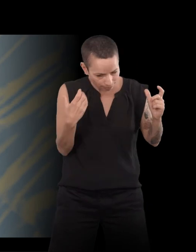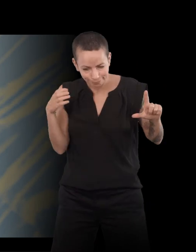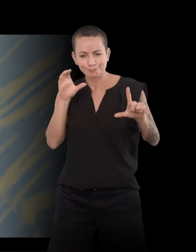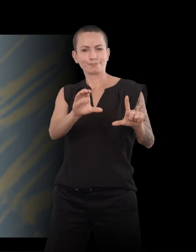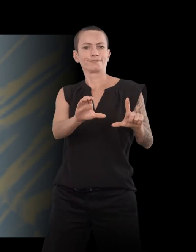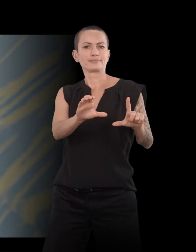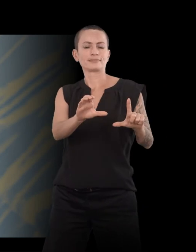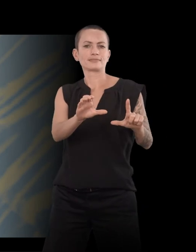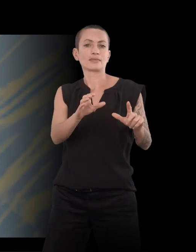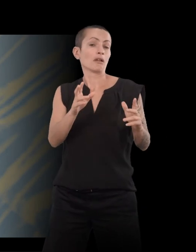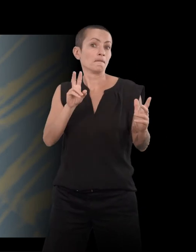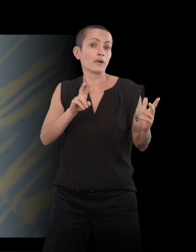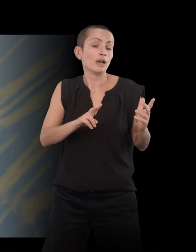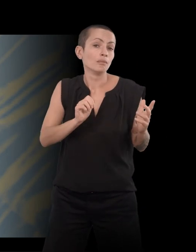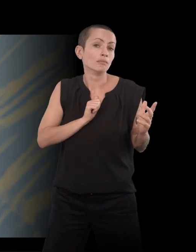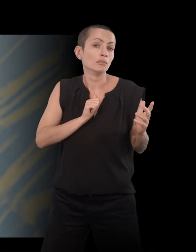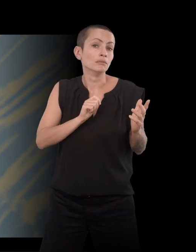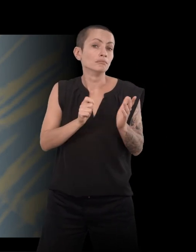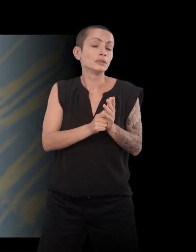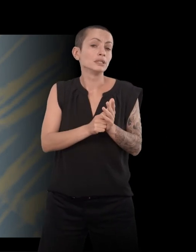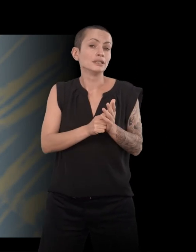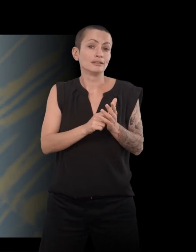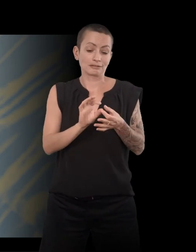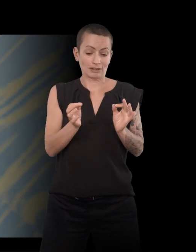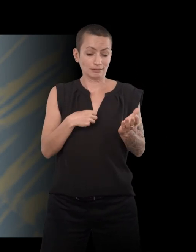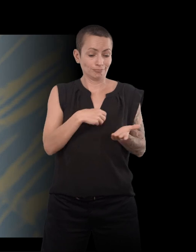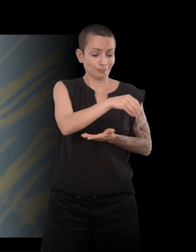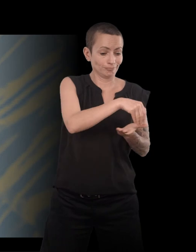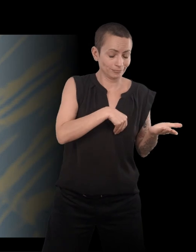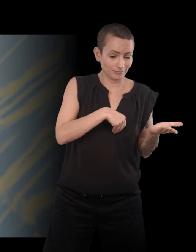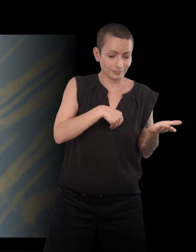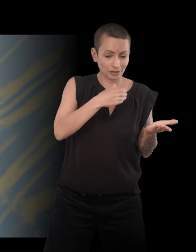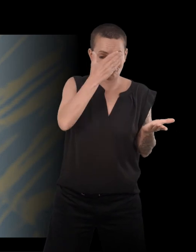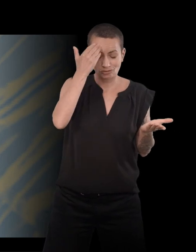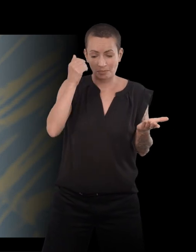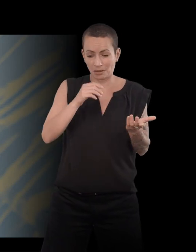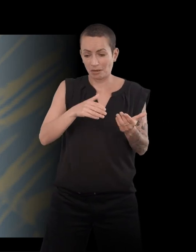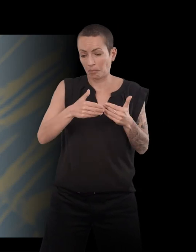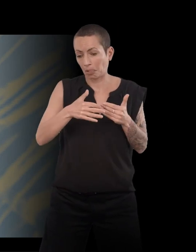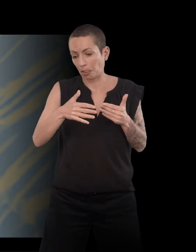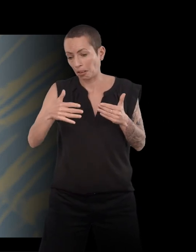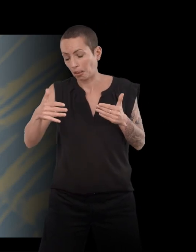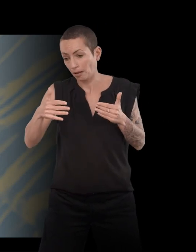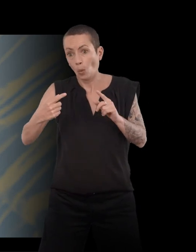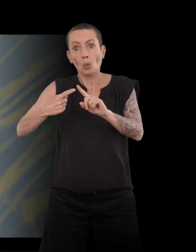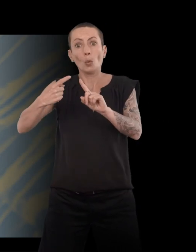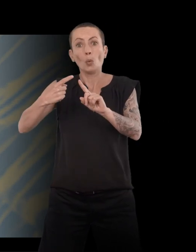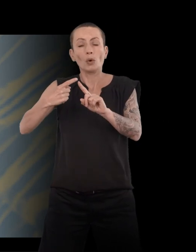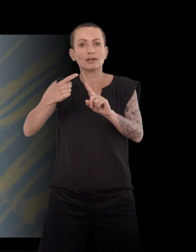Et c'est drôle, je ne savais pas, quand j'ai écrit ça, que ça prendrait cette importance. Vous n'êtes pas la première qui me parle de cette histoire de